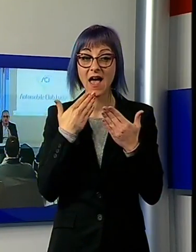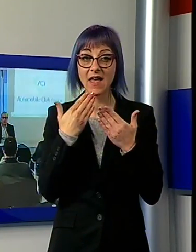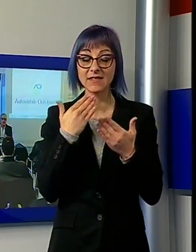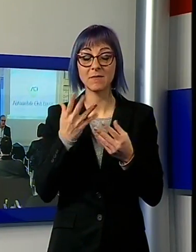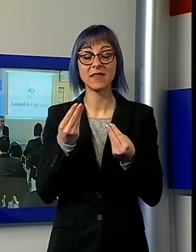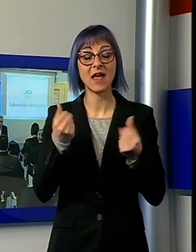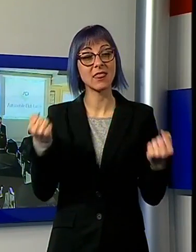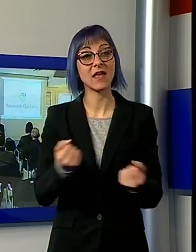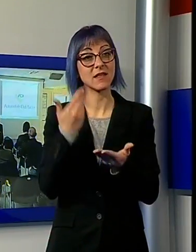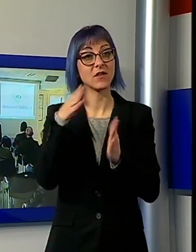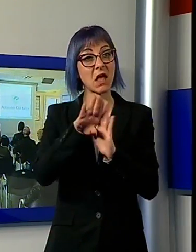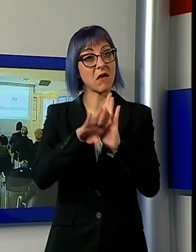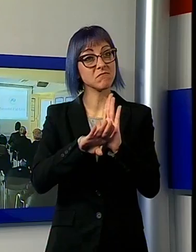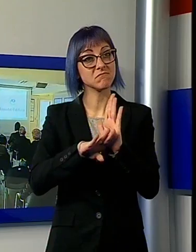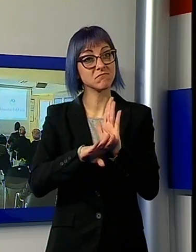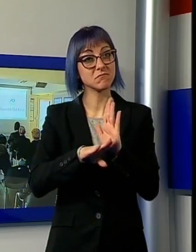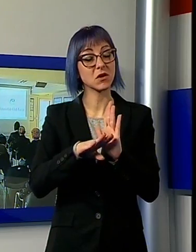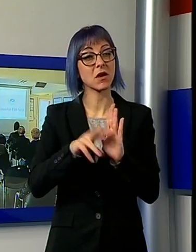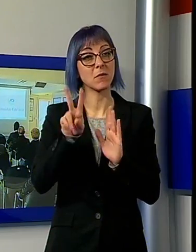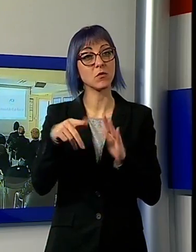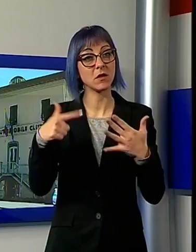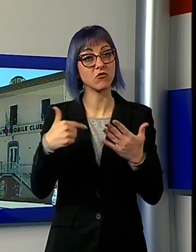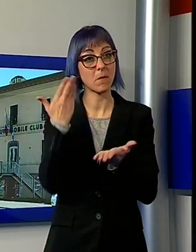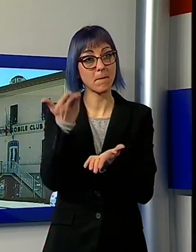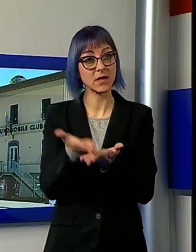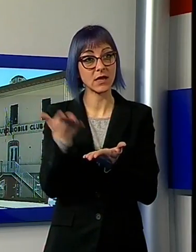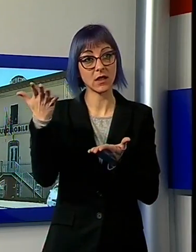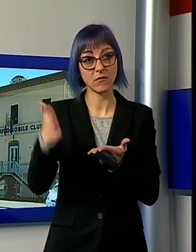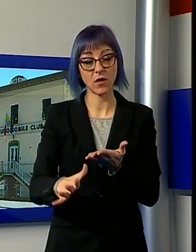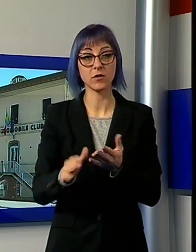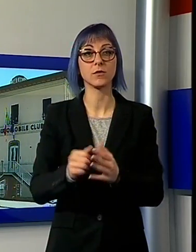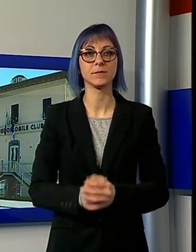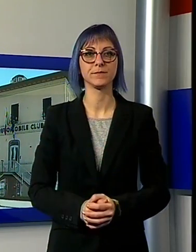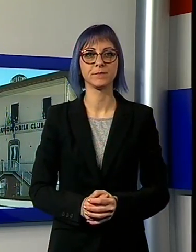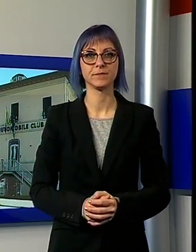nel 2017, organizzati dall'automobile club lucchese.